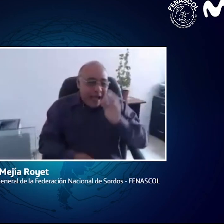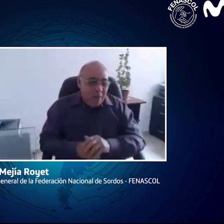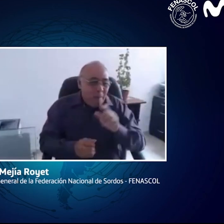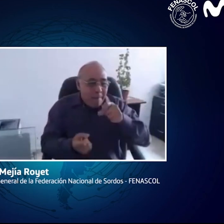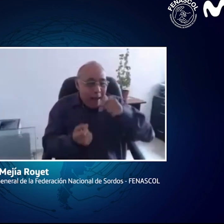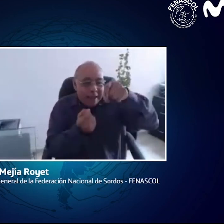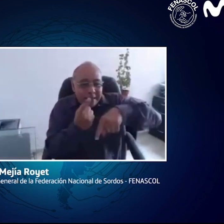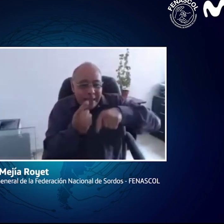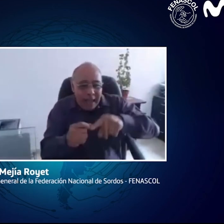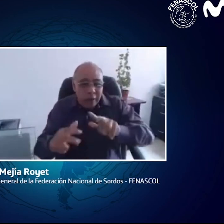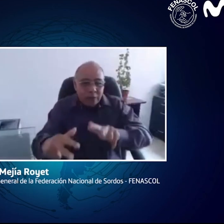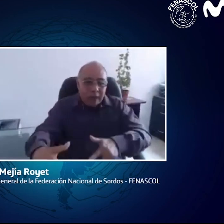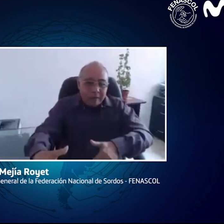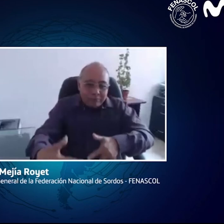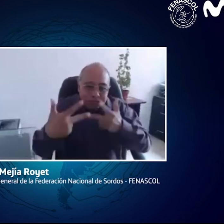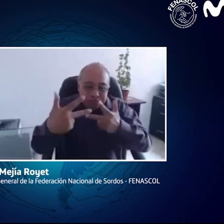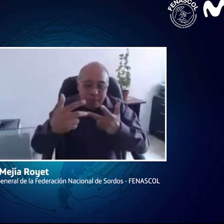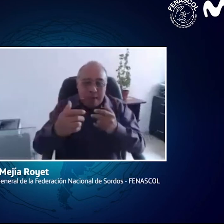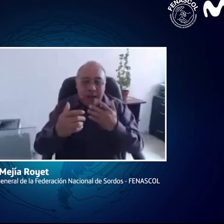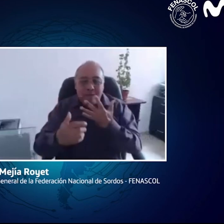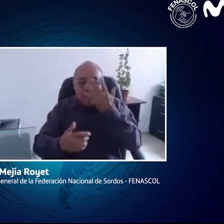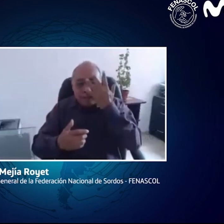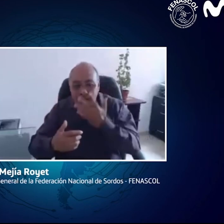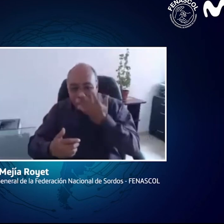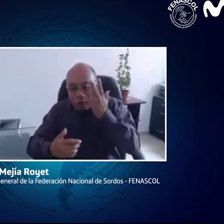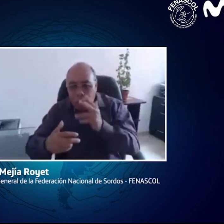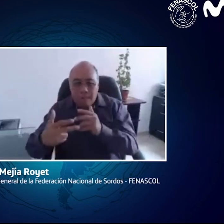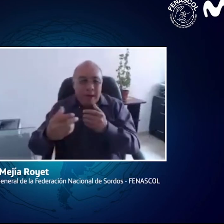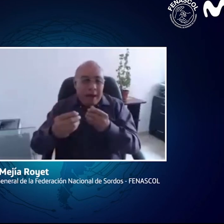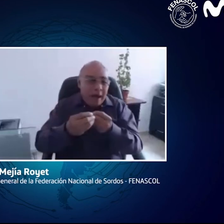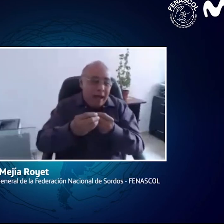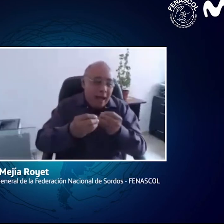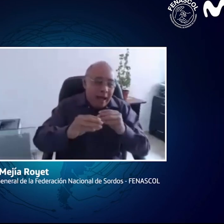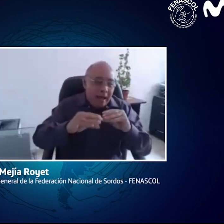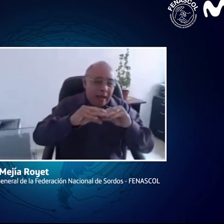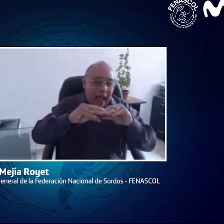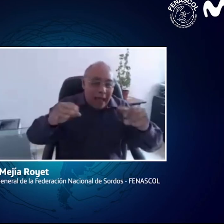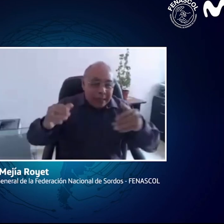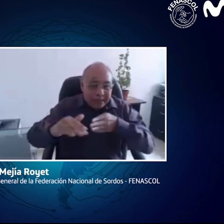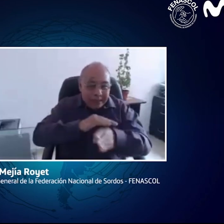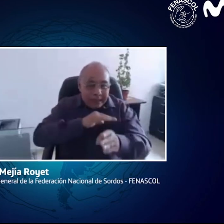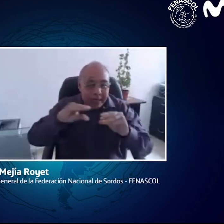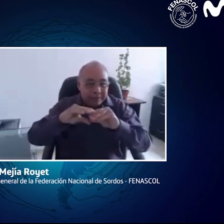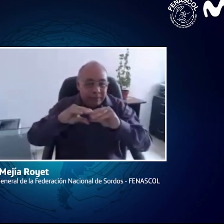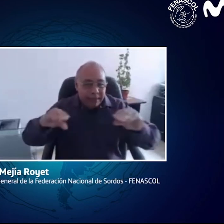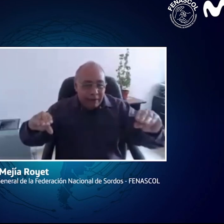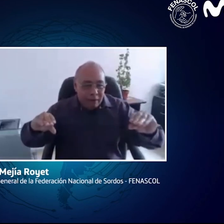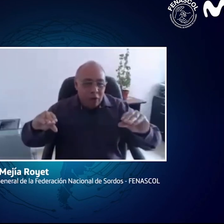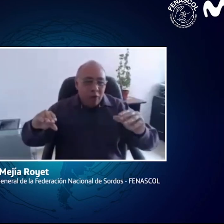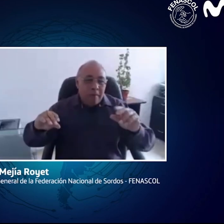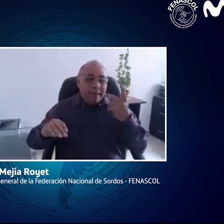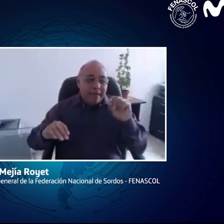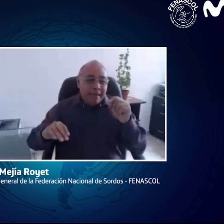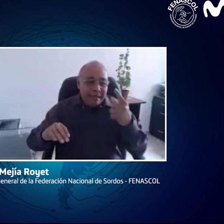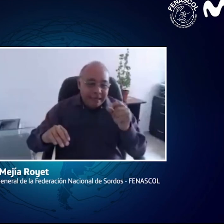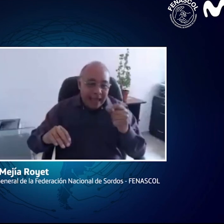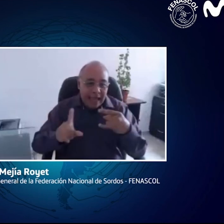utilizamos videollamadas y las diferentes plataformas para poder tener acceso. Por ejemplo, Zoom,